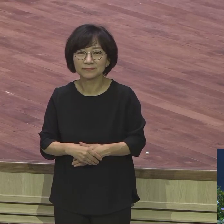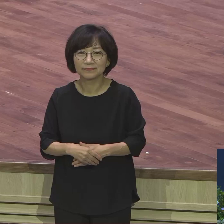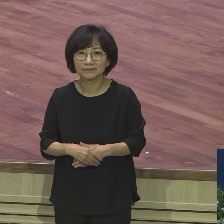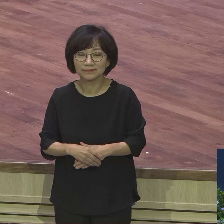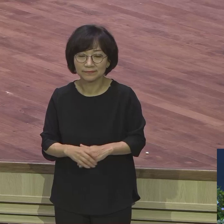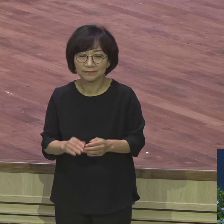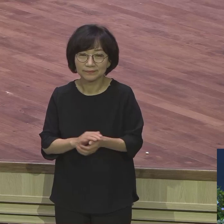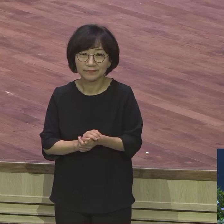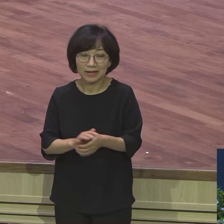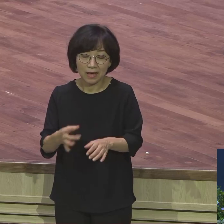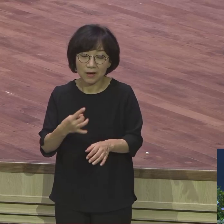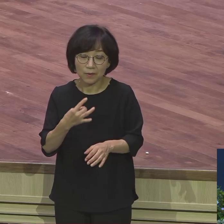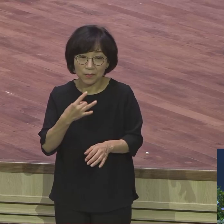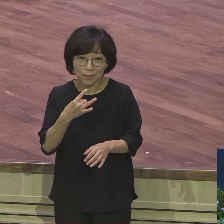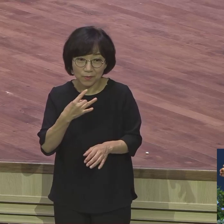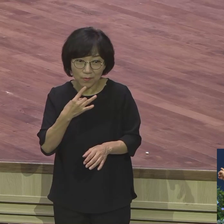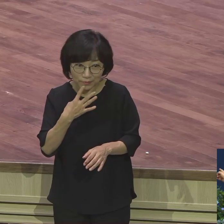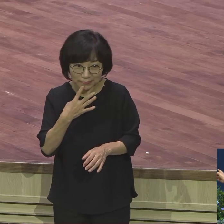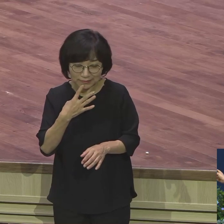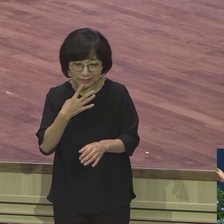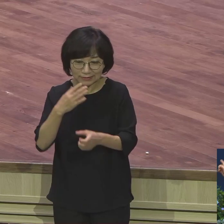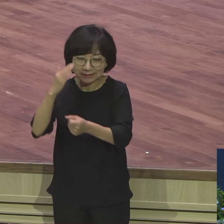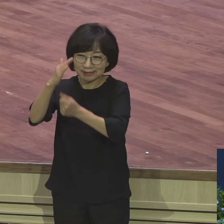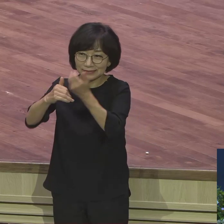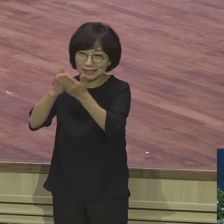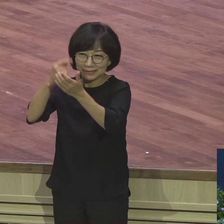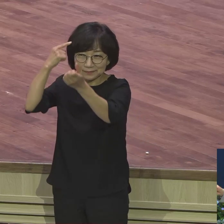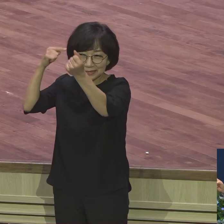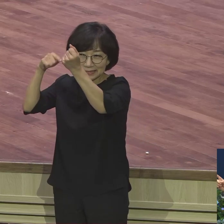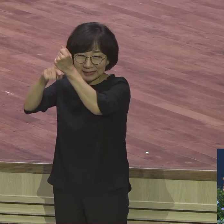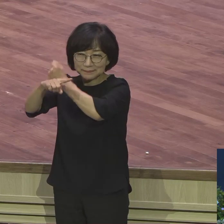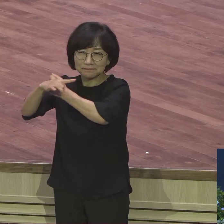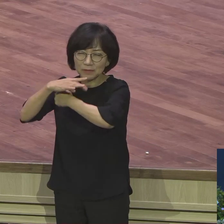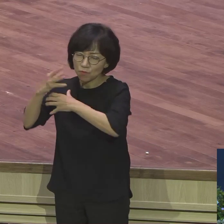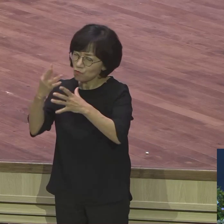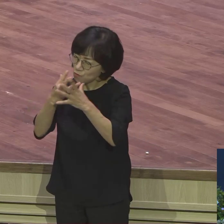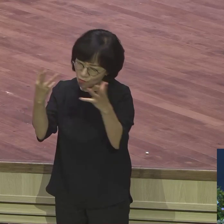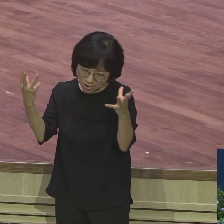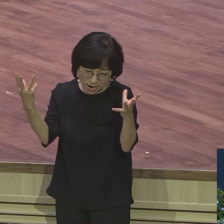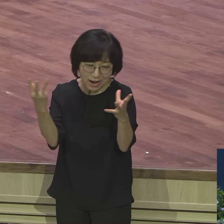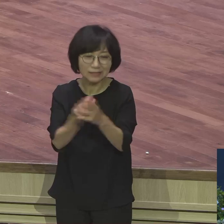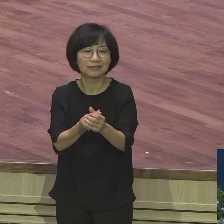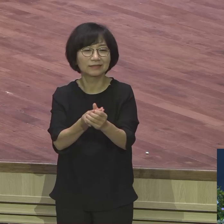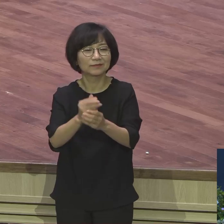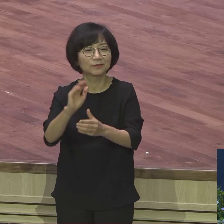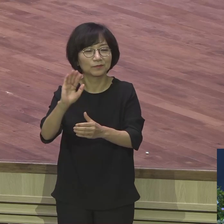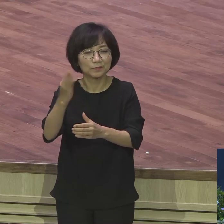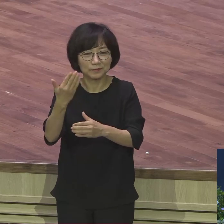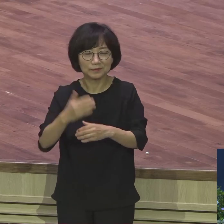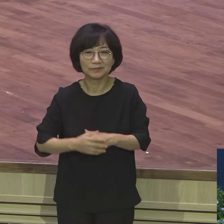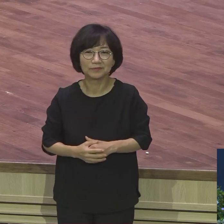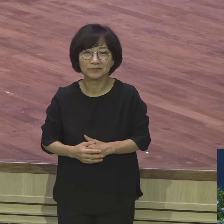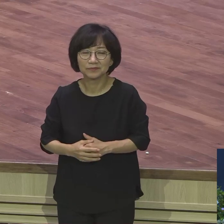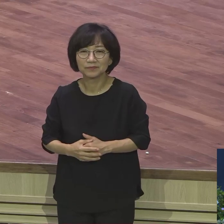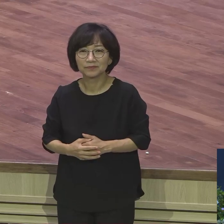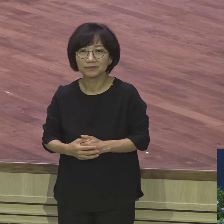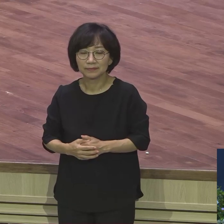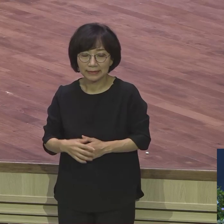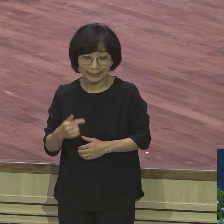오직 여호와의 뜻만이 뭐여 완전히 서리라 아셔야 돼요 내 뜻이 아니에요